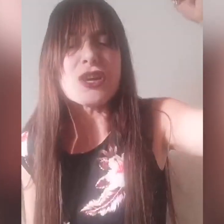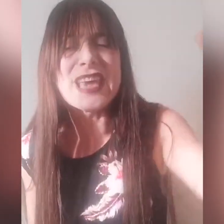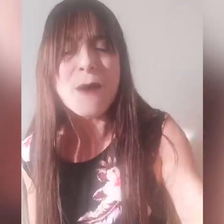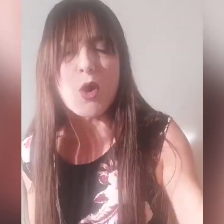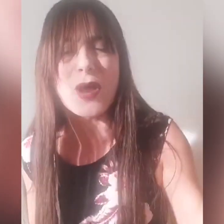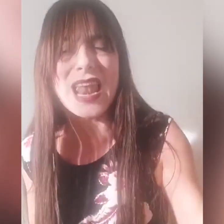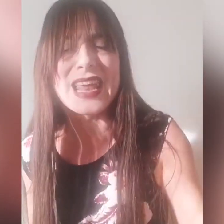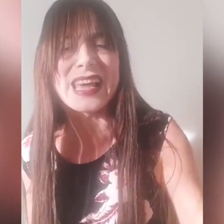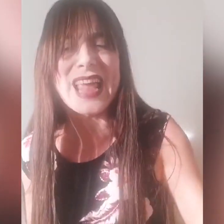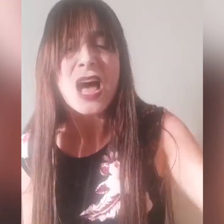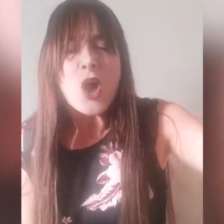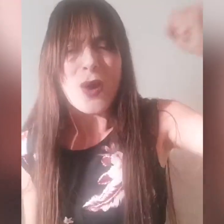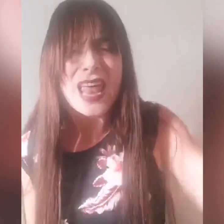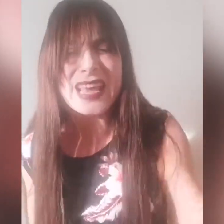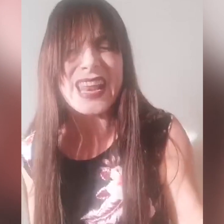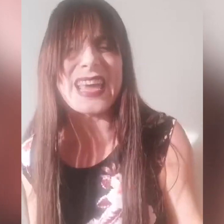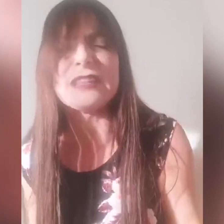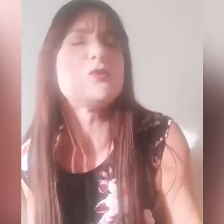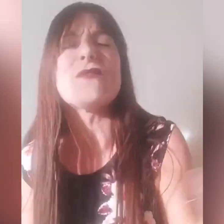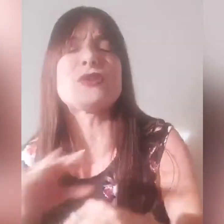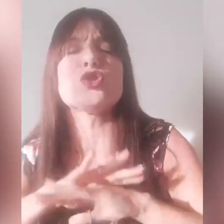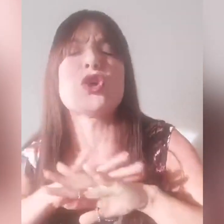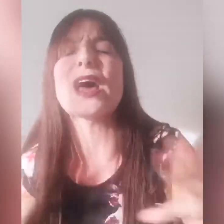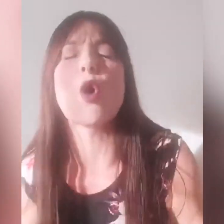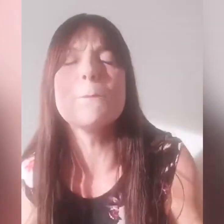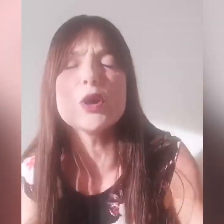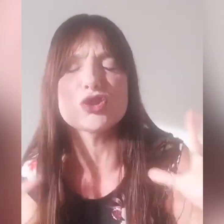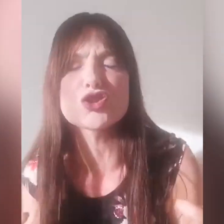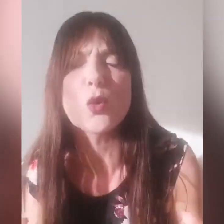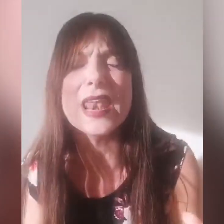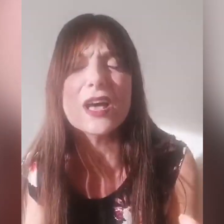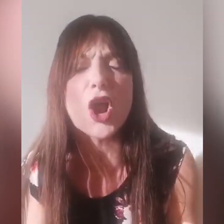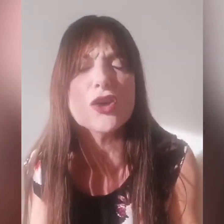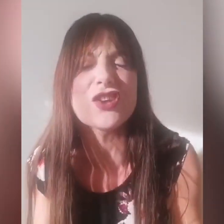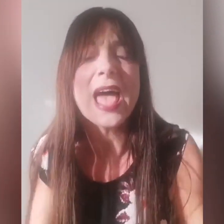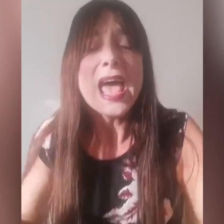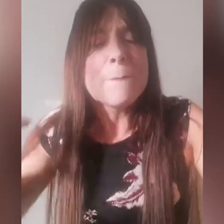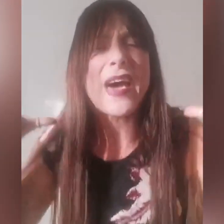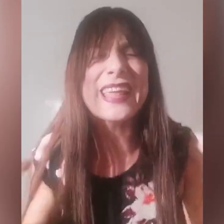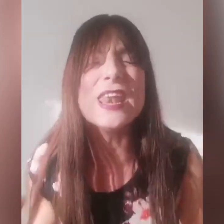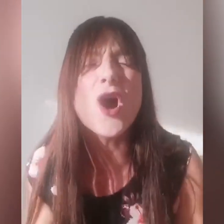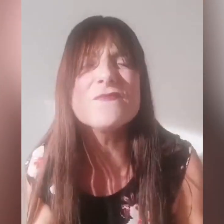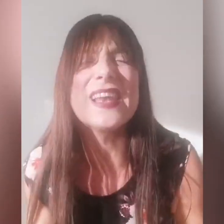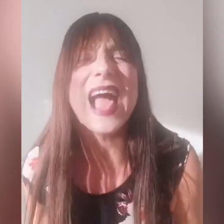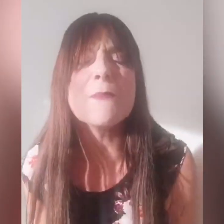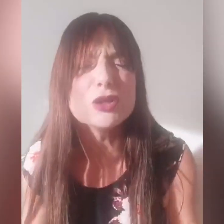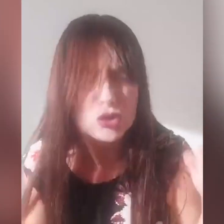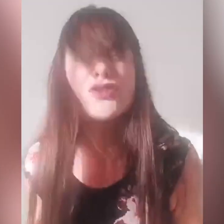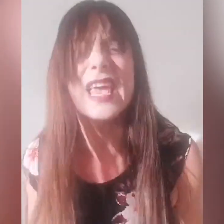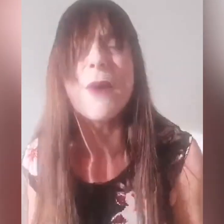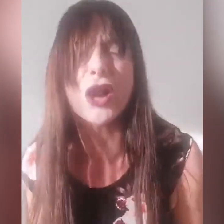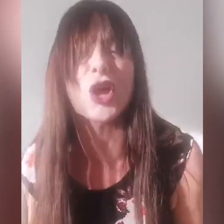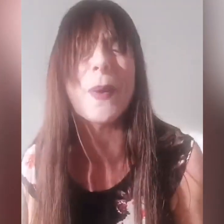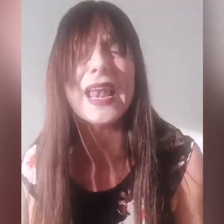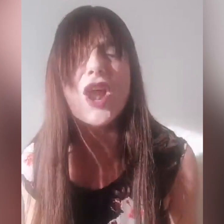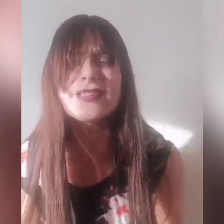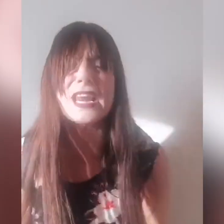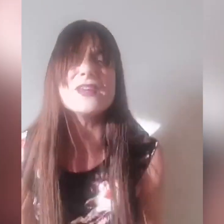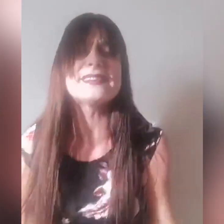chiamo quell'allegria, quell'allegria dove tutto era compiuto su quella croce! Perché noi valiamo e tu sei morto per la nostra vita!